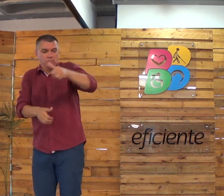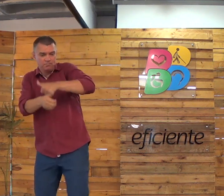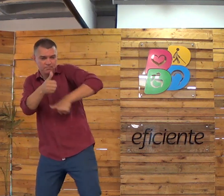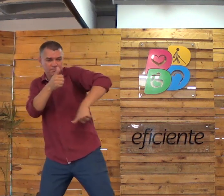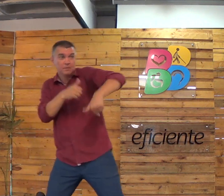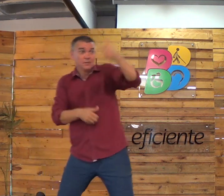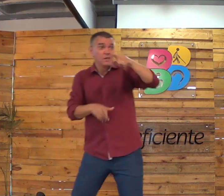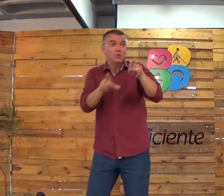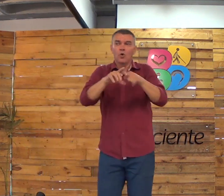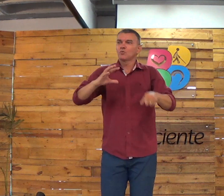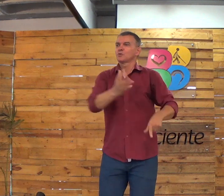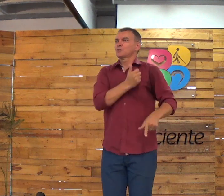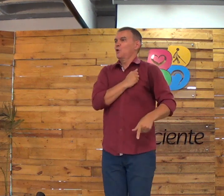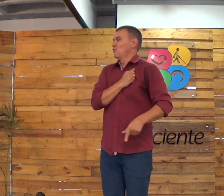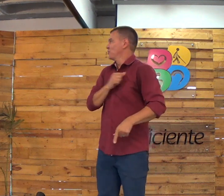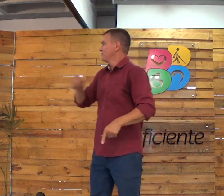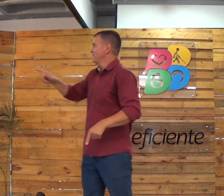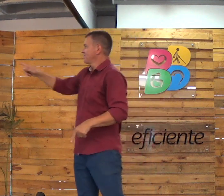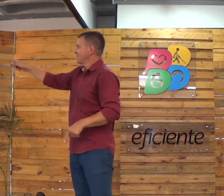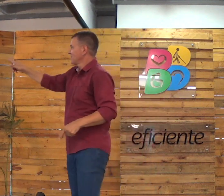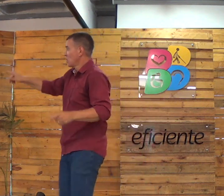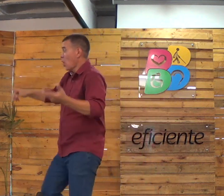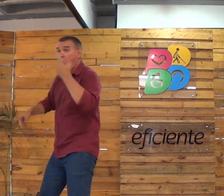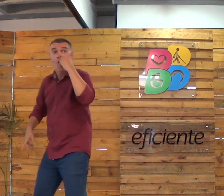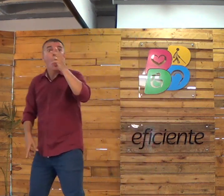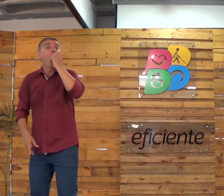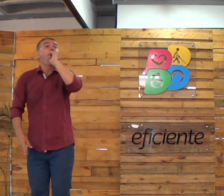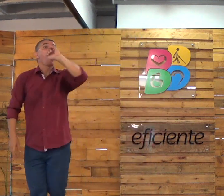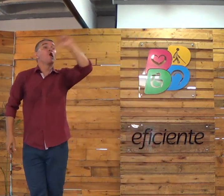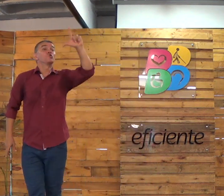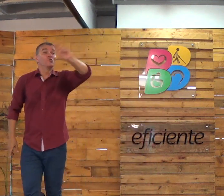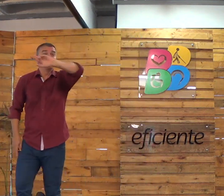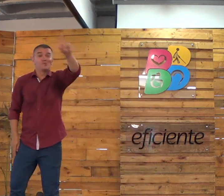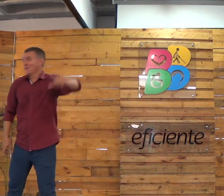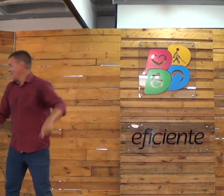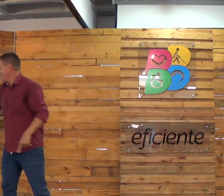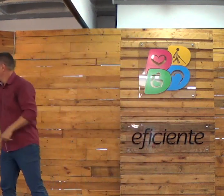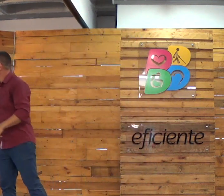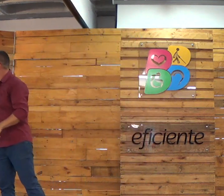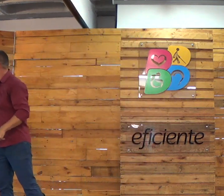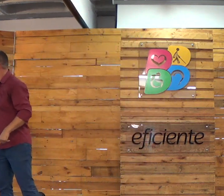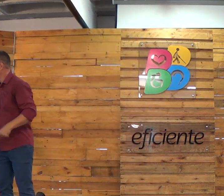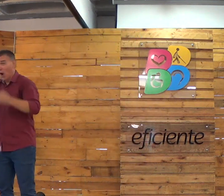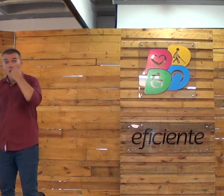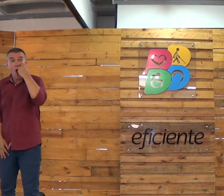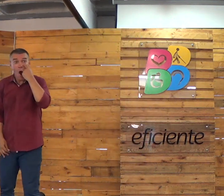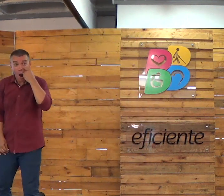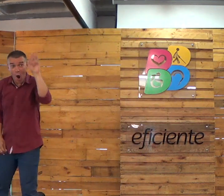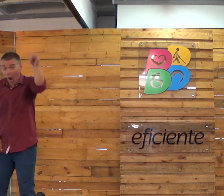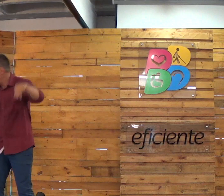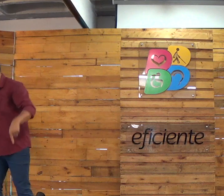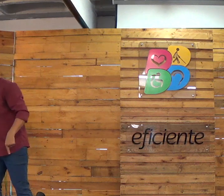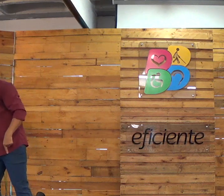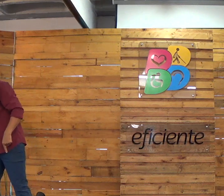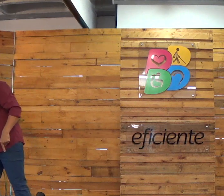e nasceu de novo. Foi salvo. Olha como tá em azul. Tá em azul, né? Olha as coisas ali.